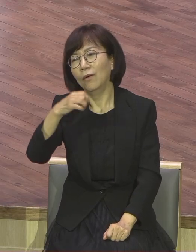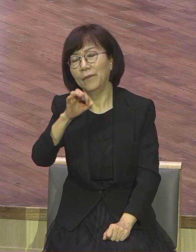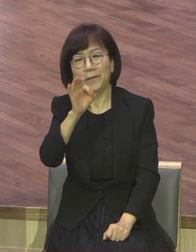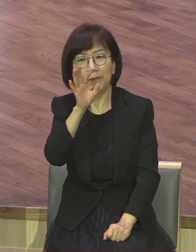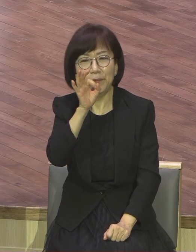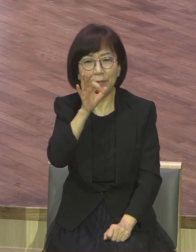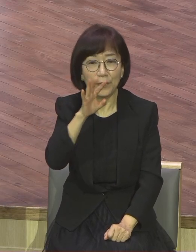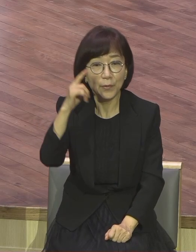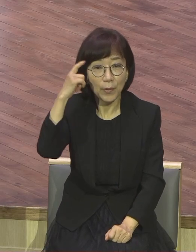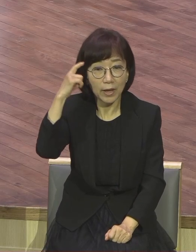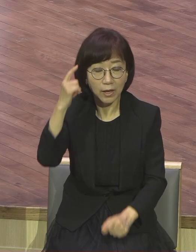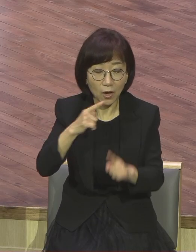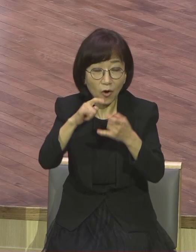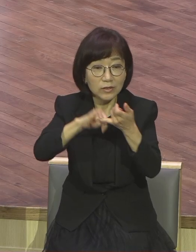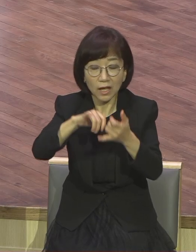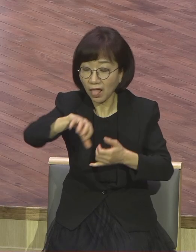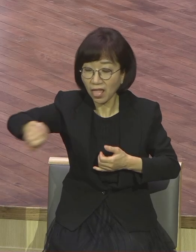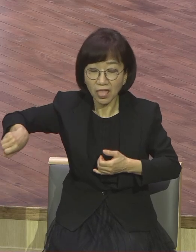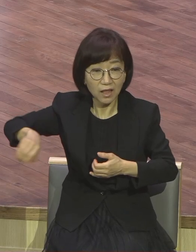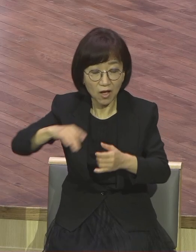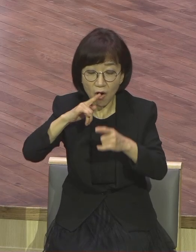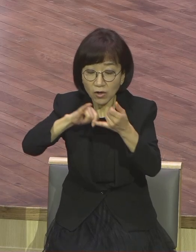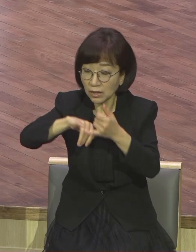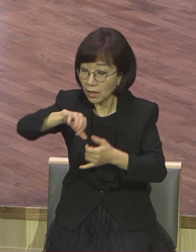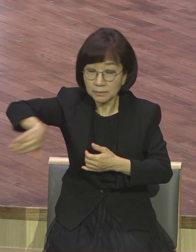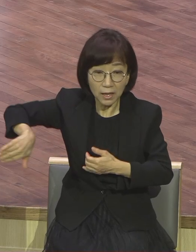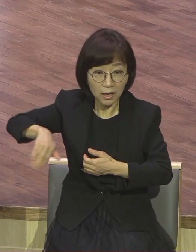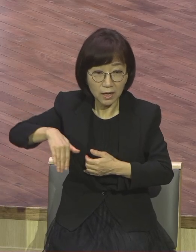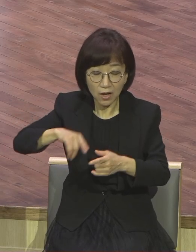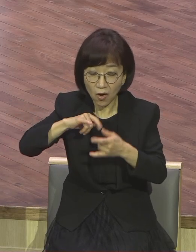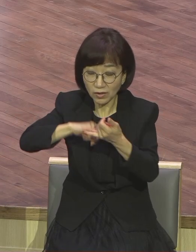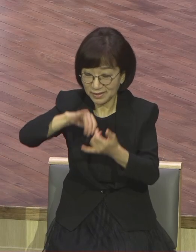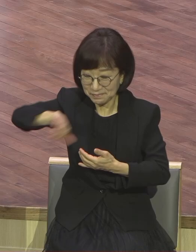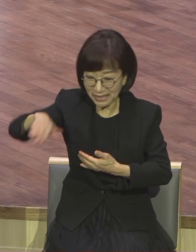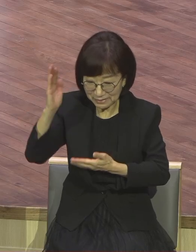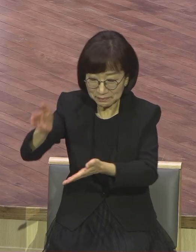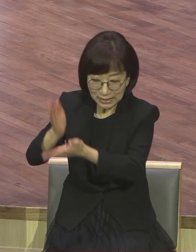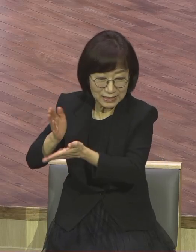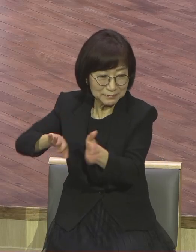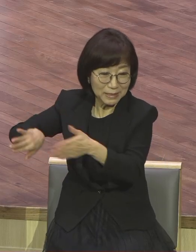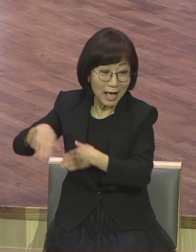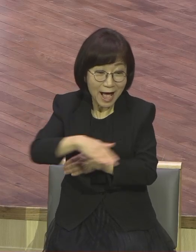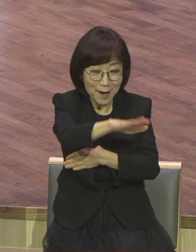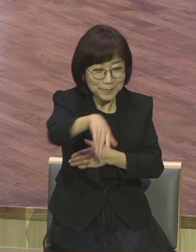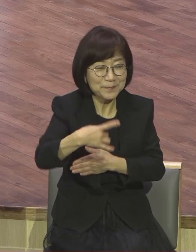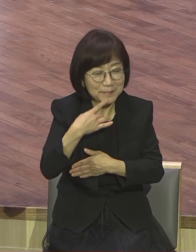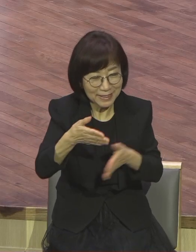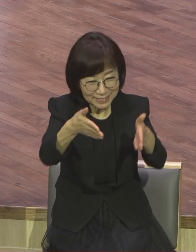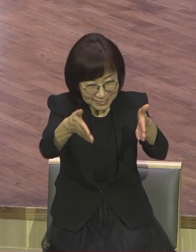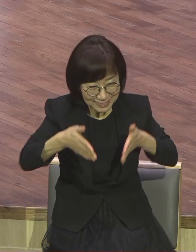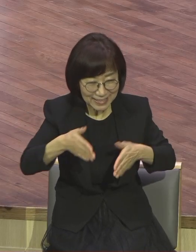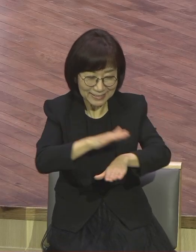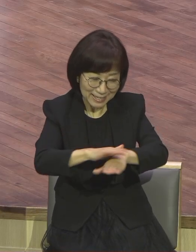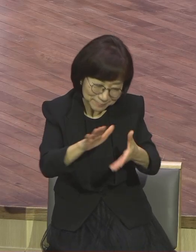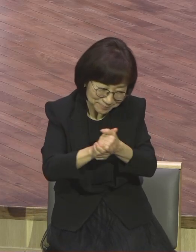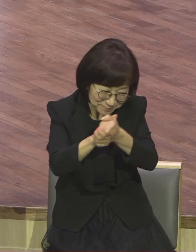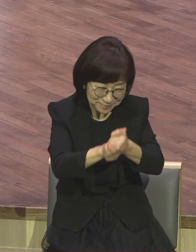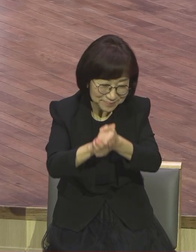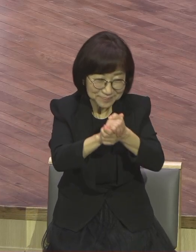돼. 언약이 빠졌어요. 말씀이 빠졌어요. 빠지니까 우리끼리가 안 되는 거예요. 아무리 어리지 않게